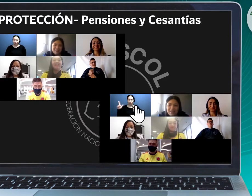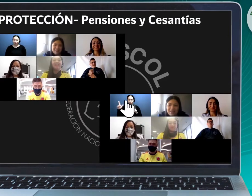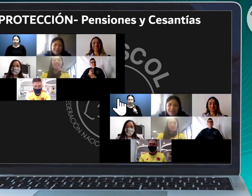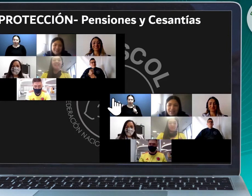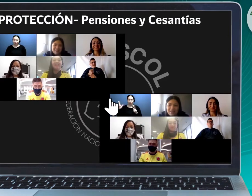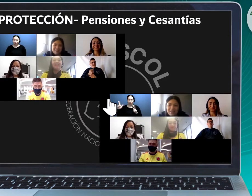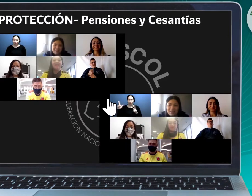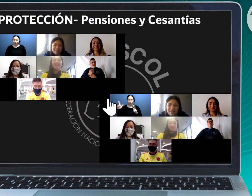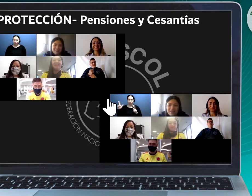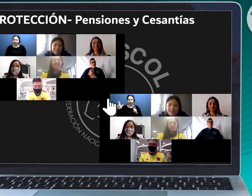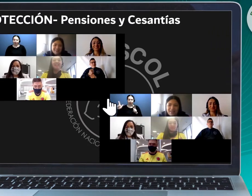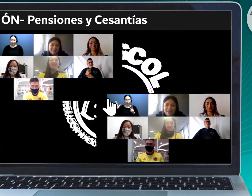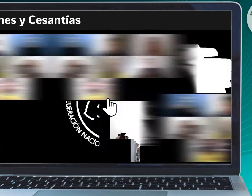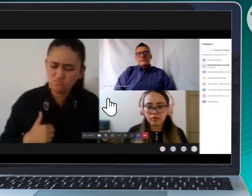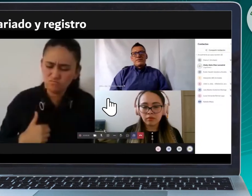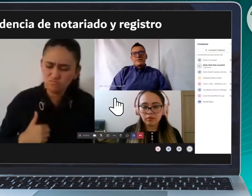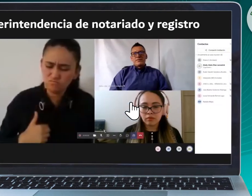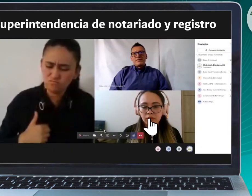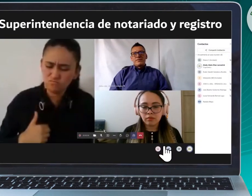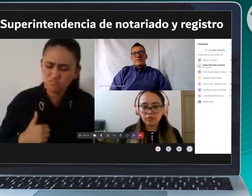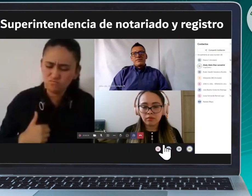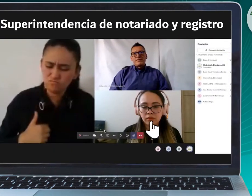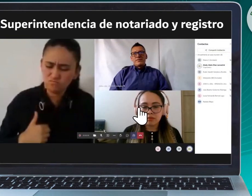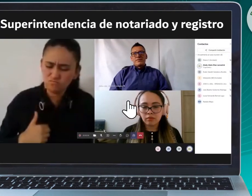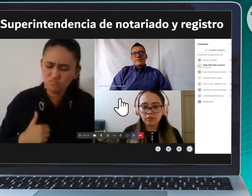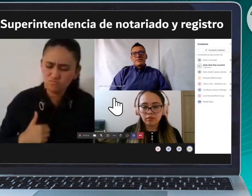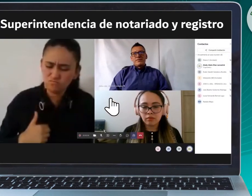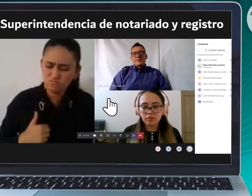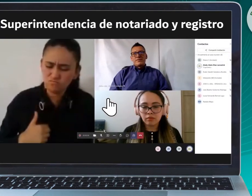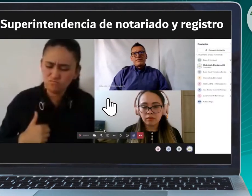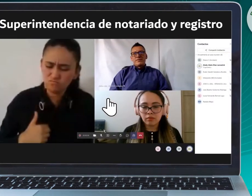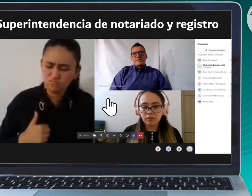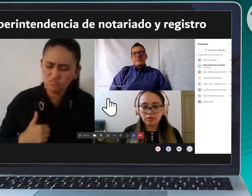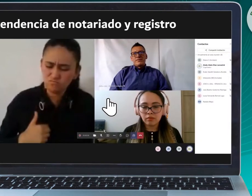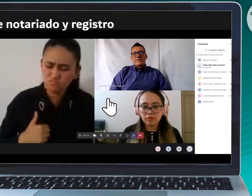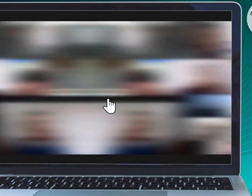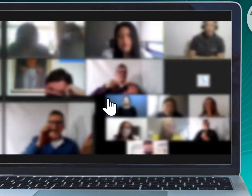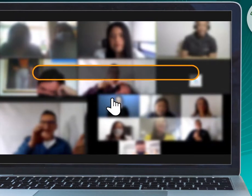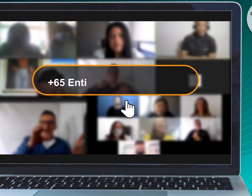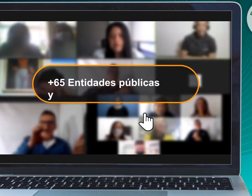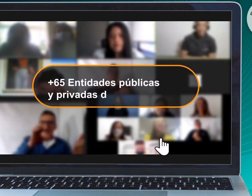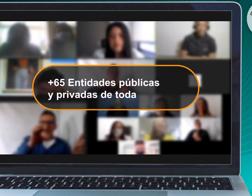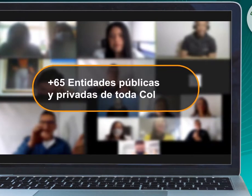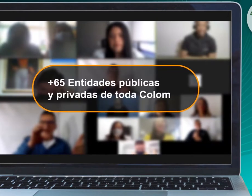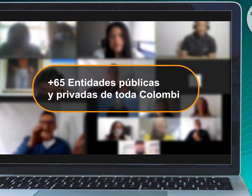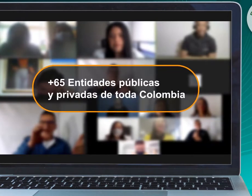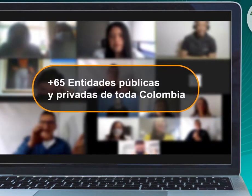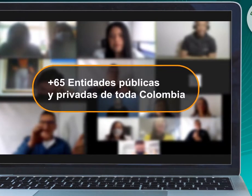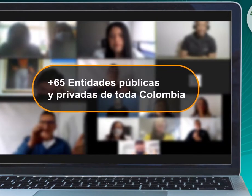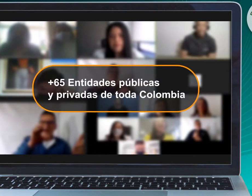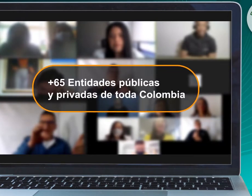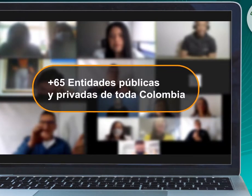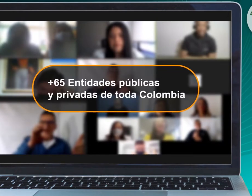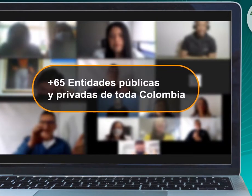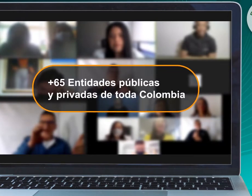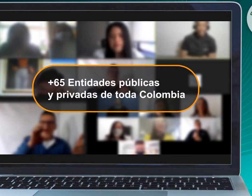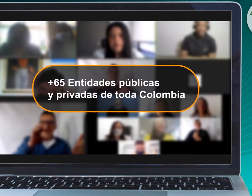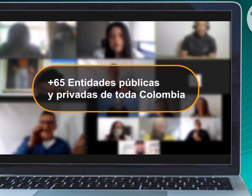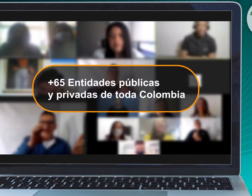Protección, Superintendencia de Notariado y Registro Más de 65 entidades públicas y